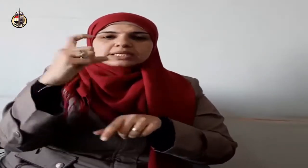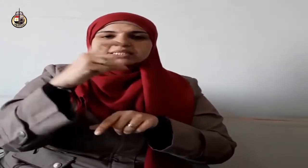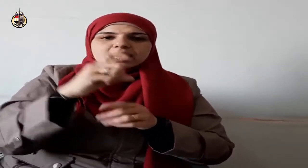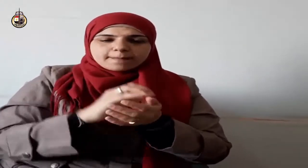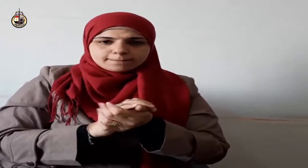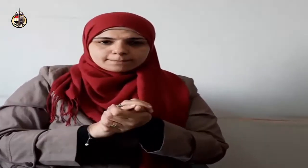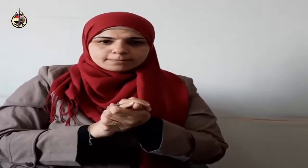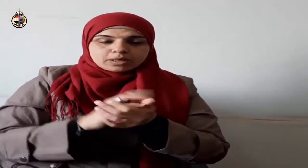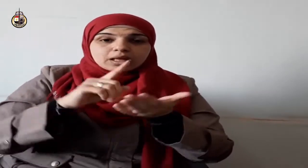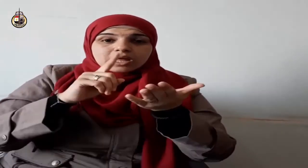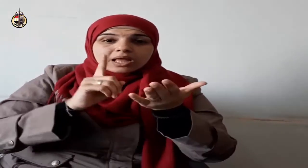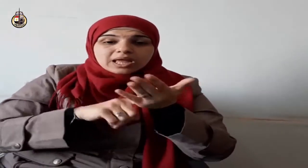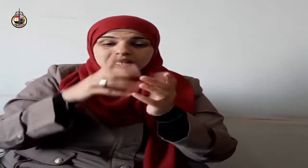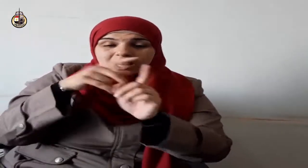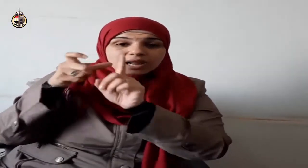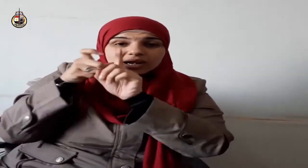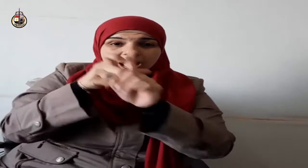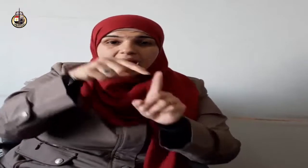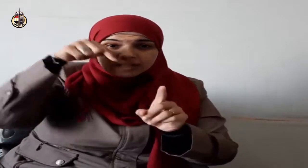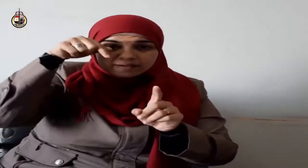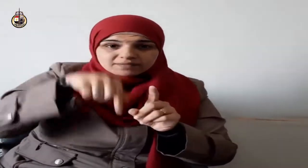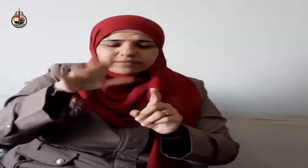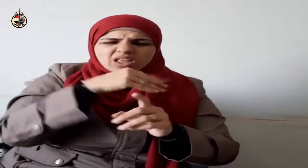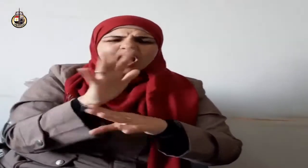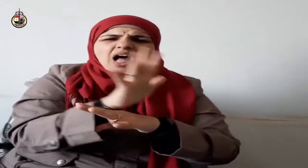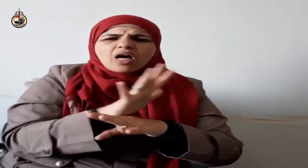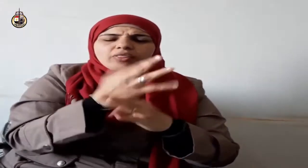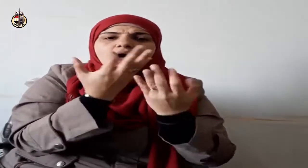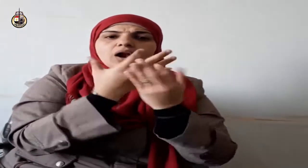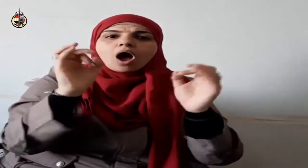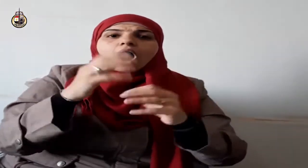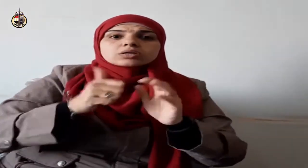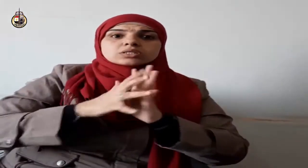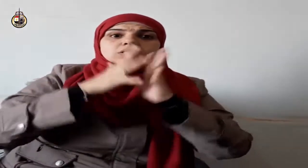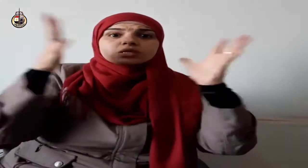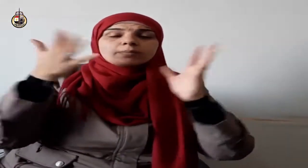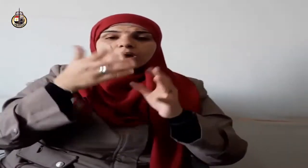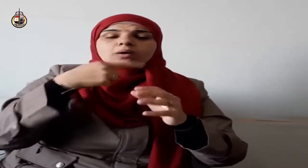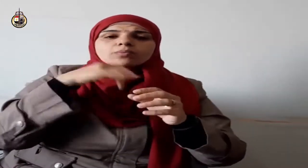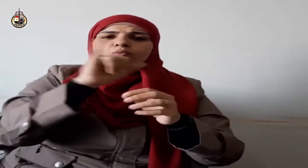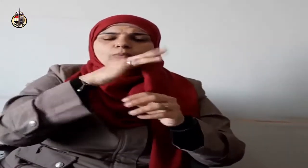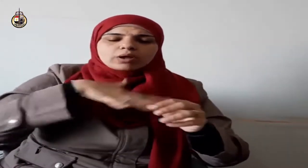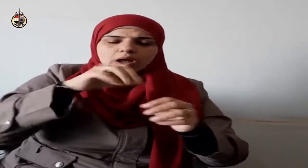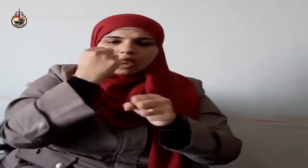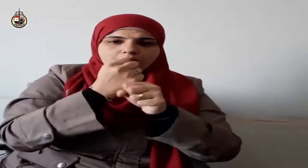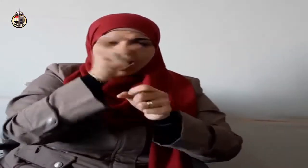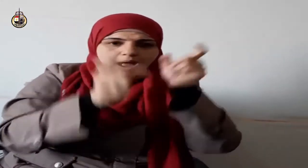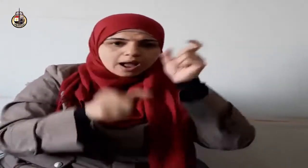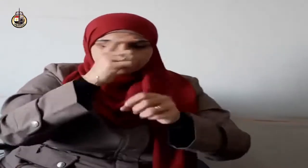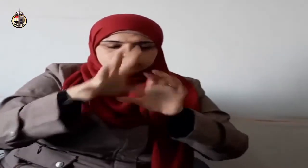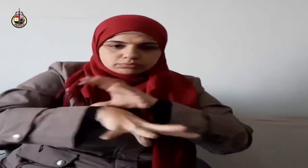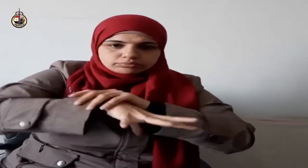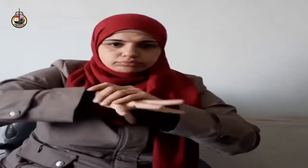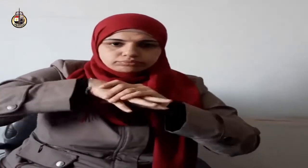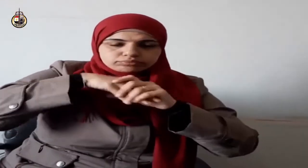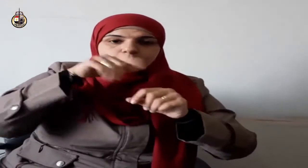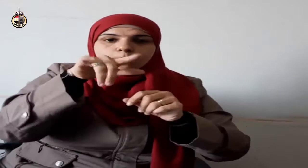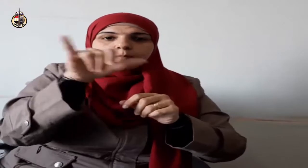له وأشهد أن سيدنا ونبينا محمدا عبده ورسوله اللهم صل